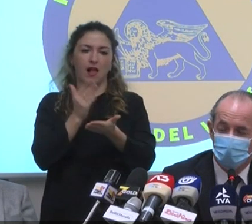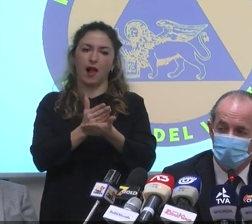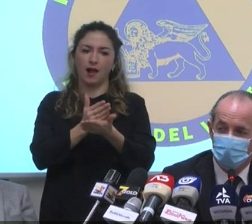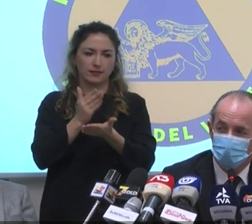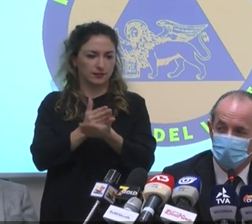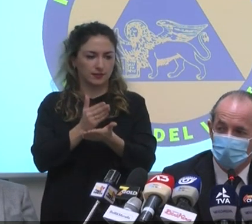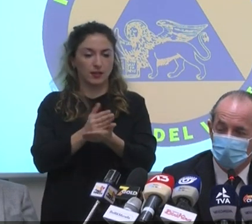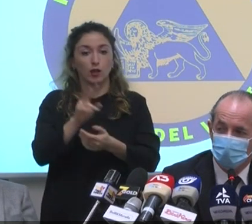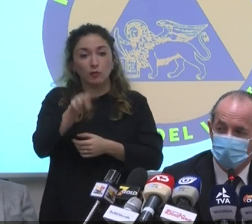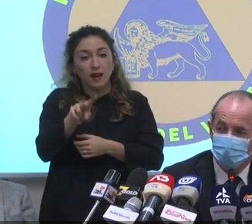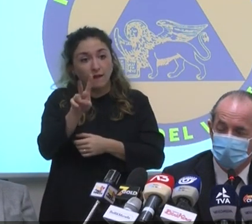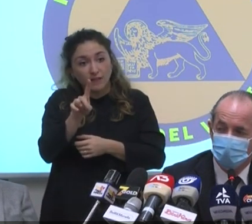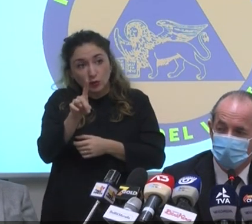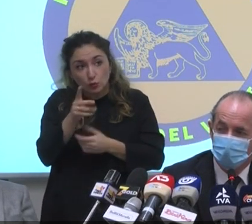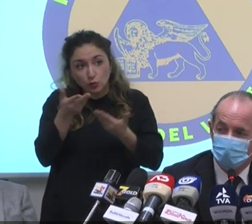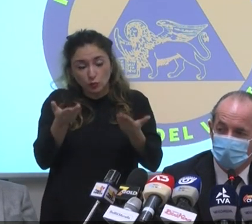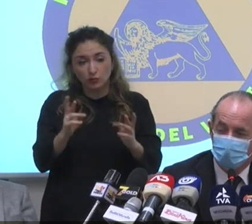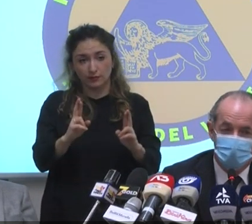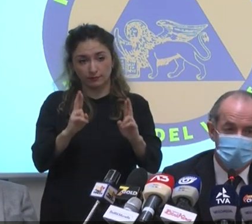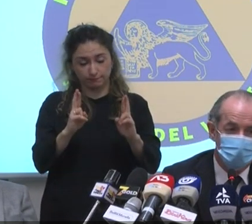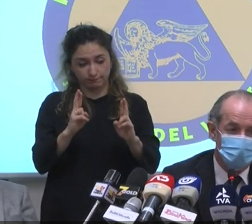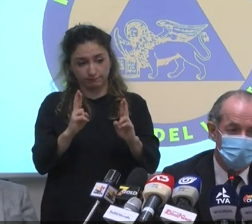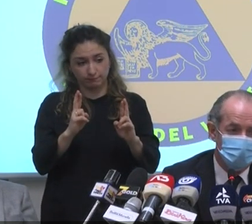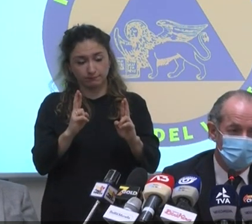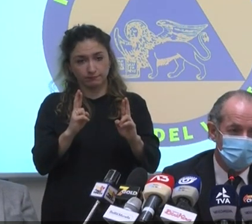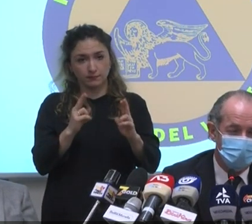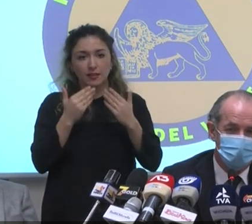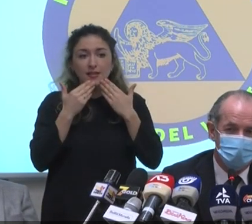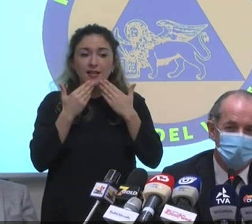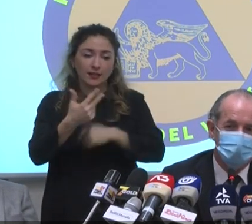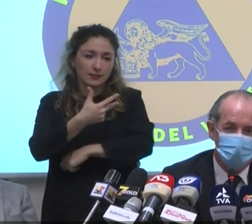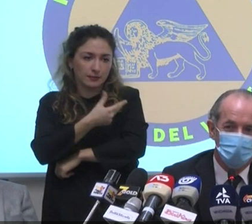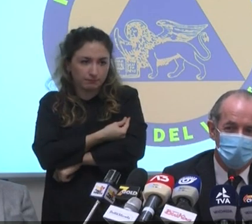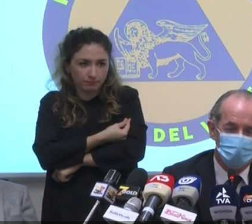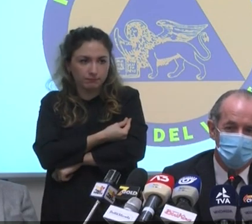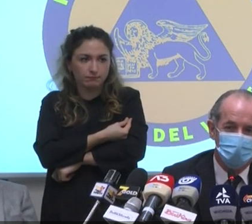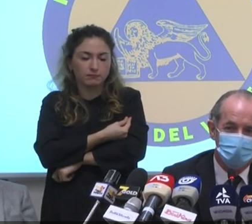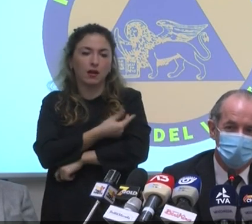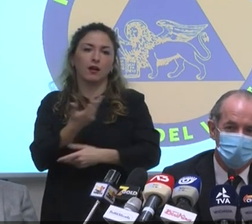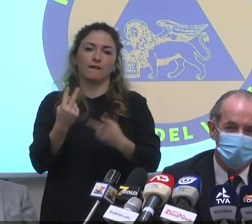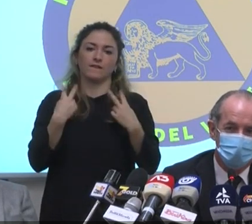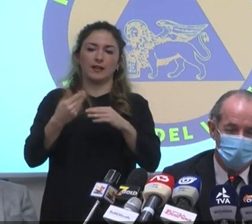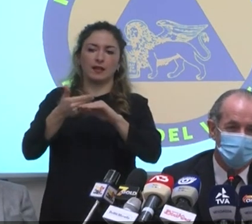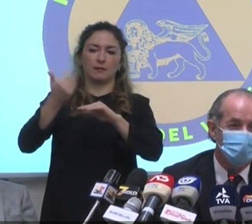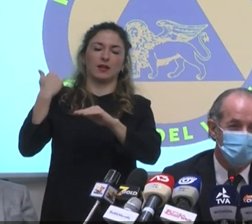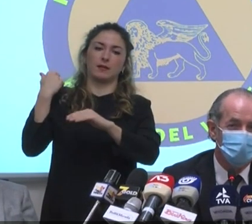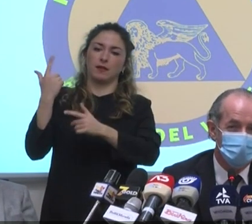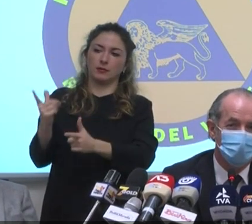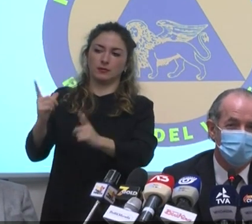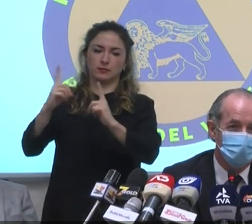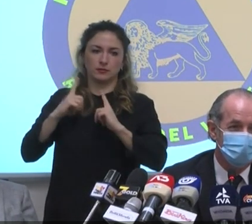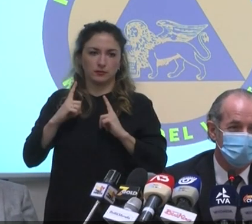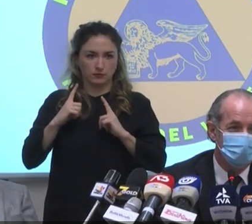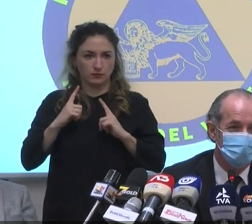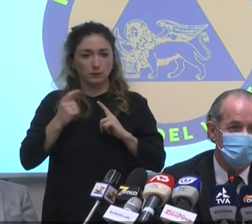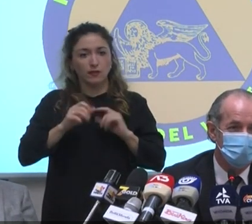spero che il 2021 anche grazie al vaccino ci possa restituire le nostre vite guardate che il mondo